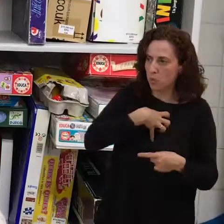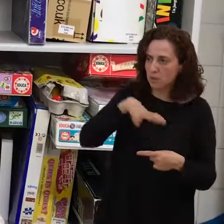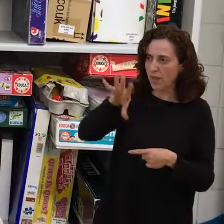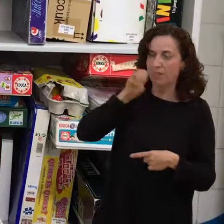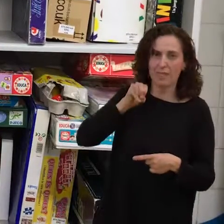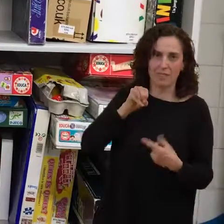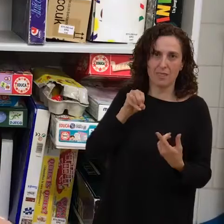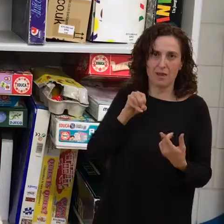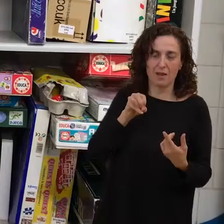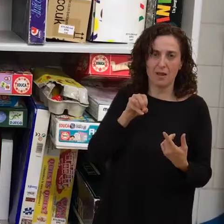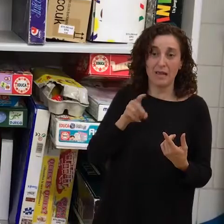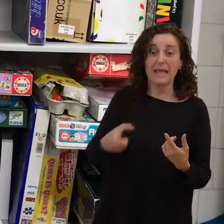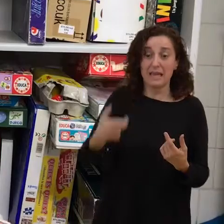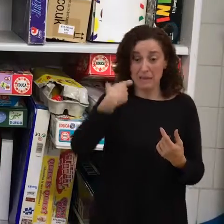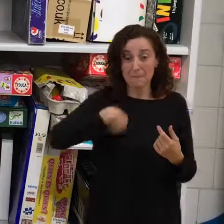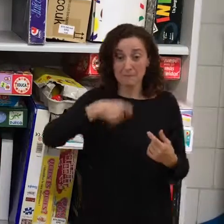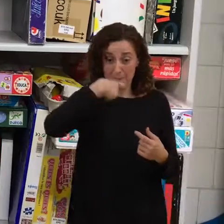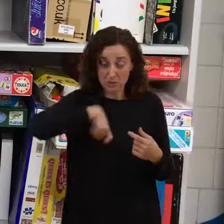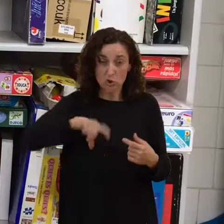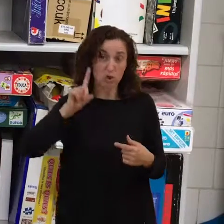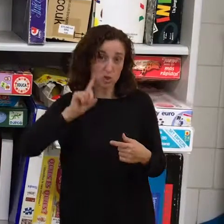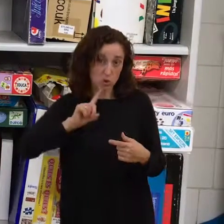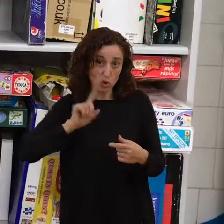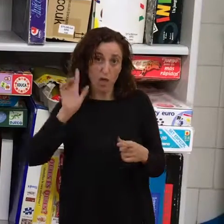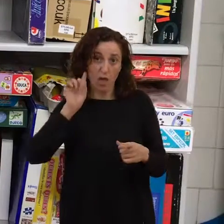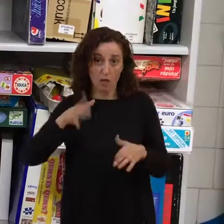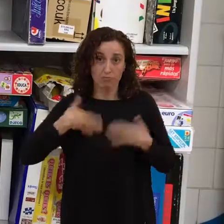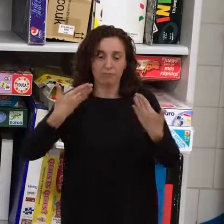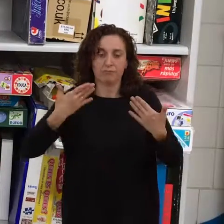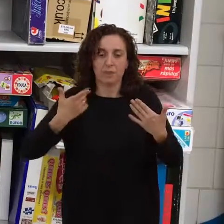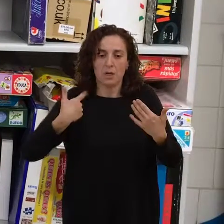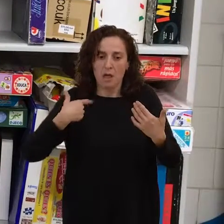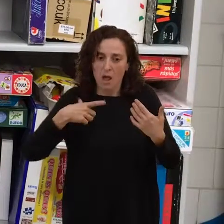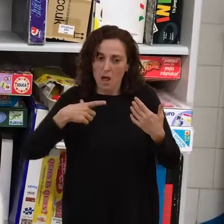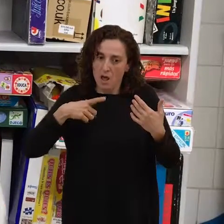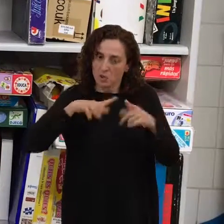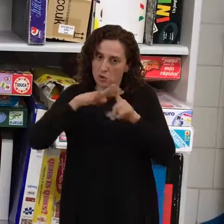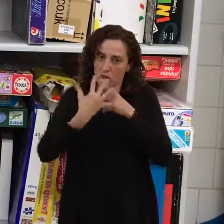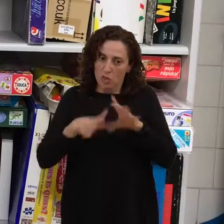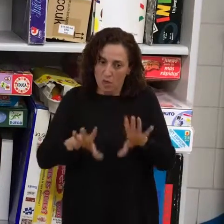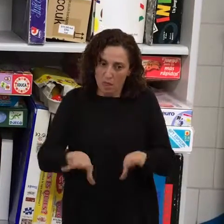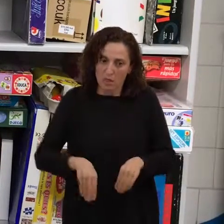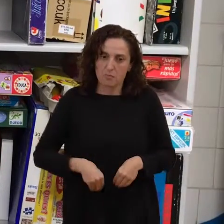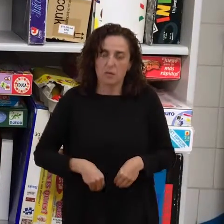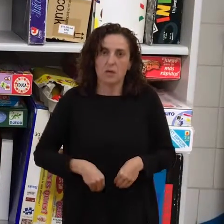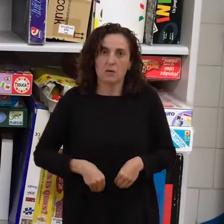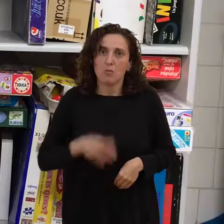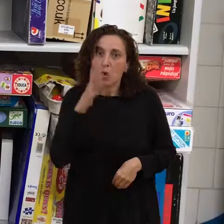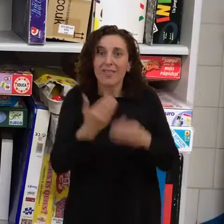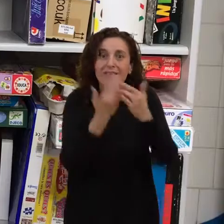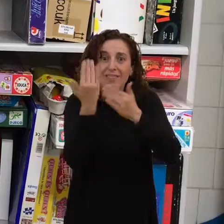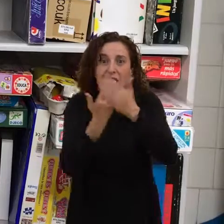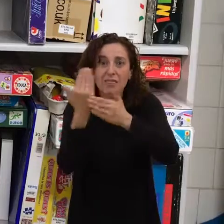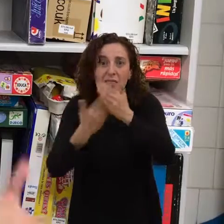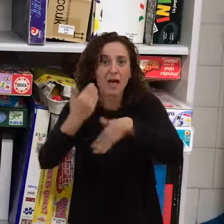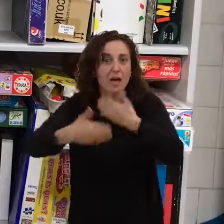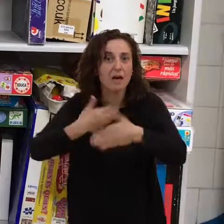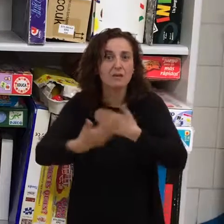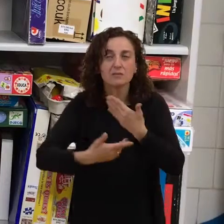persona a aceptar su situación porque nuestro día a día no somos conscientes cuánta información